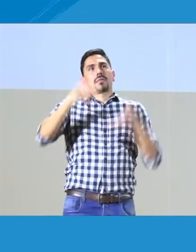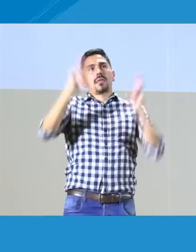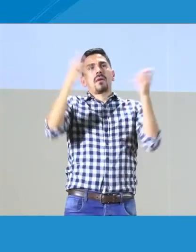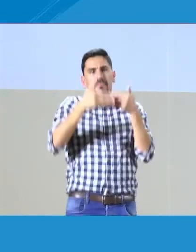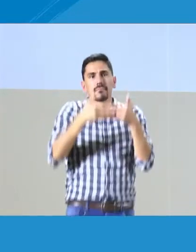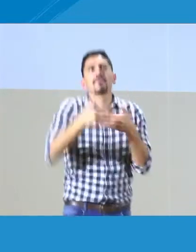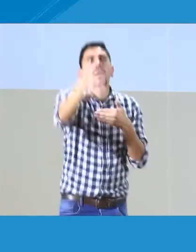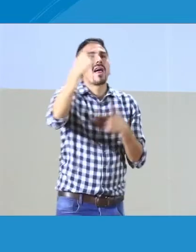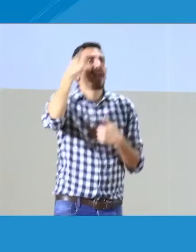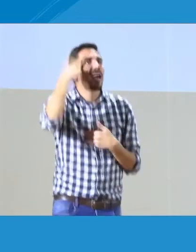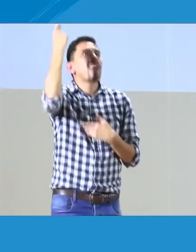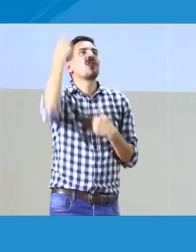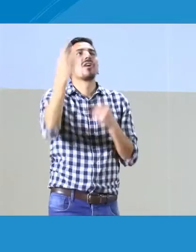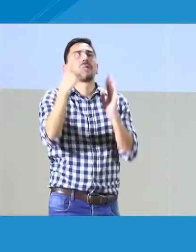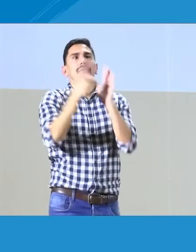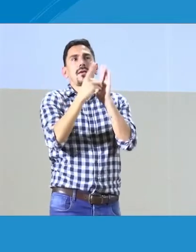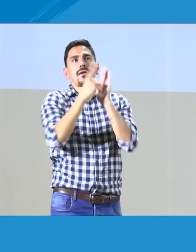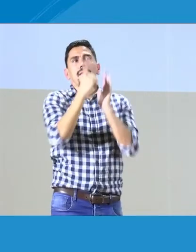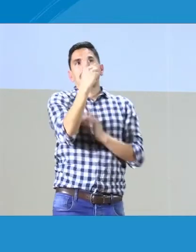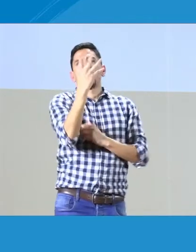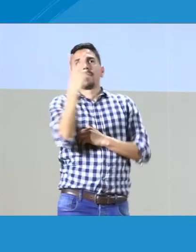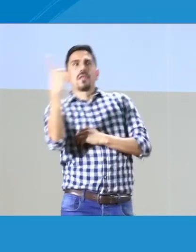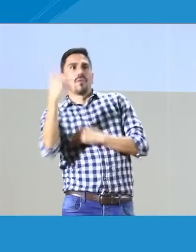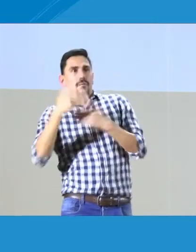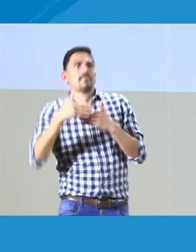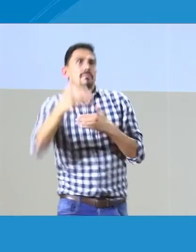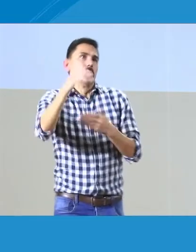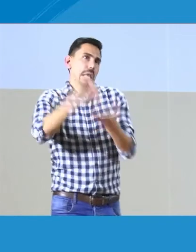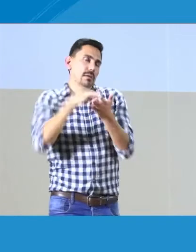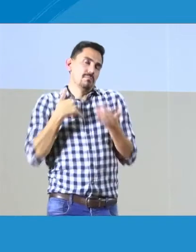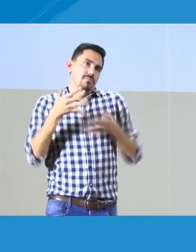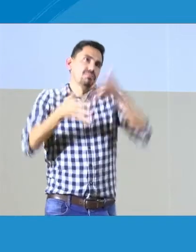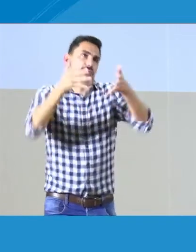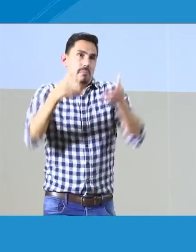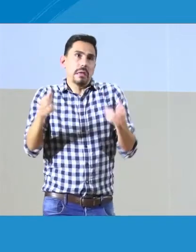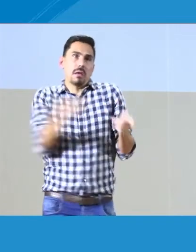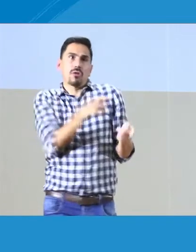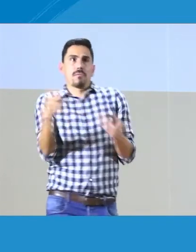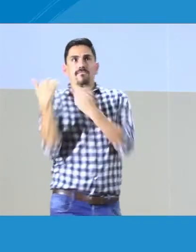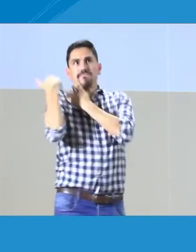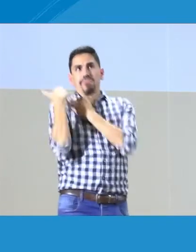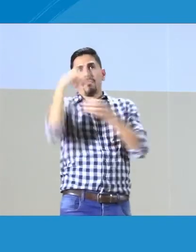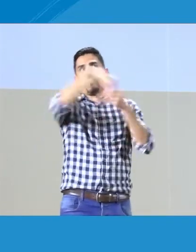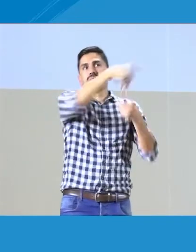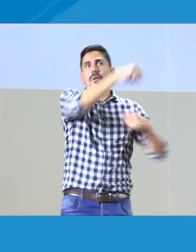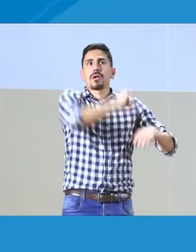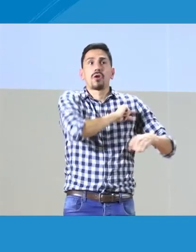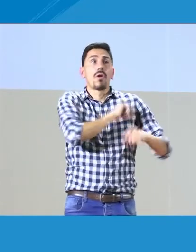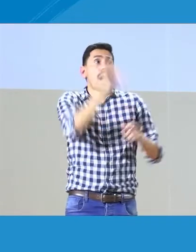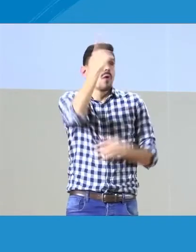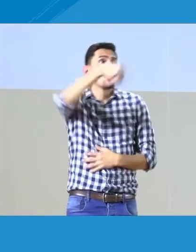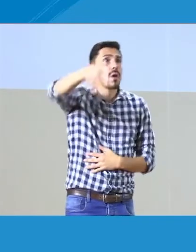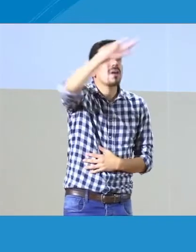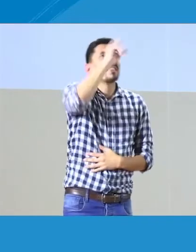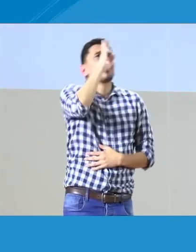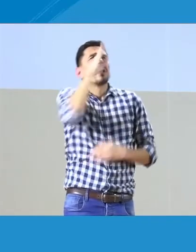Y desde allí se me han dado obviamente como los lineamentos para trabajar este decreto 1421.